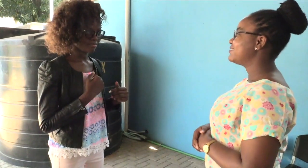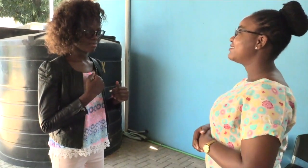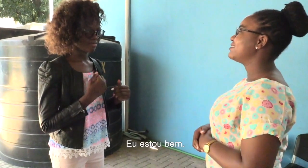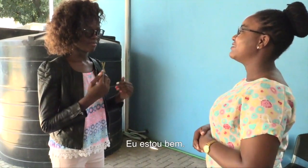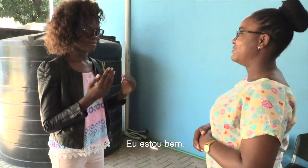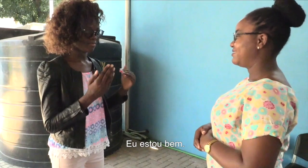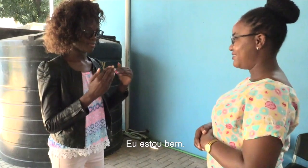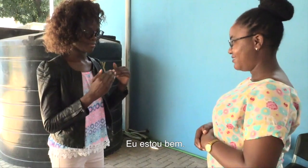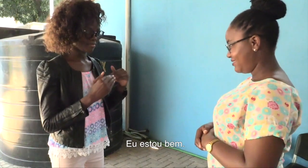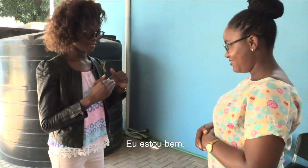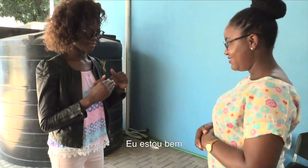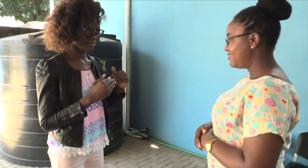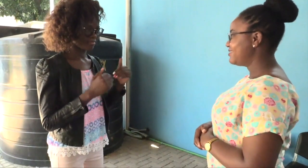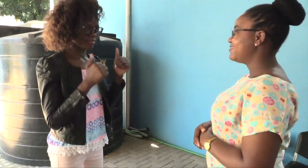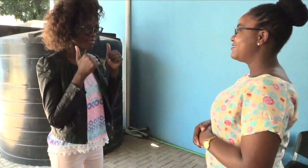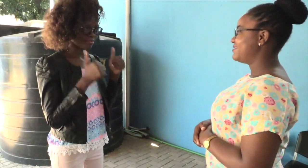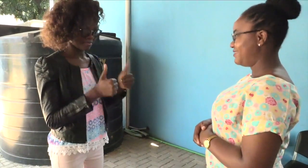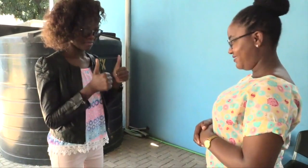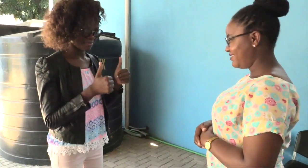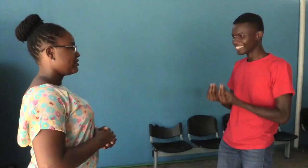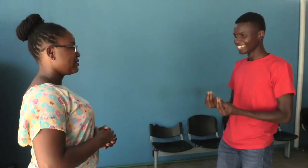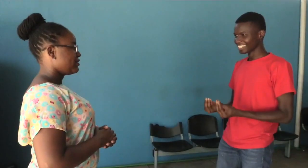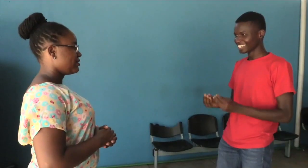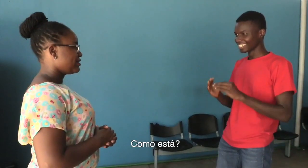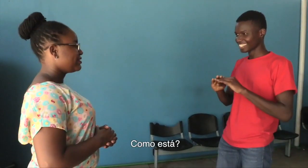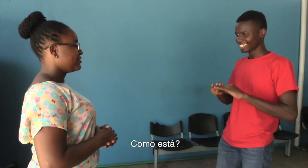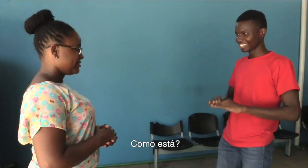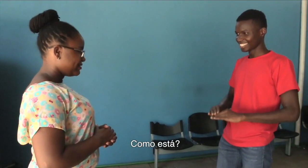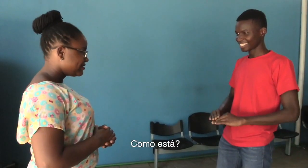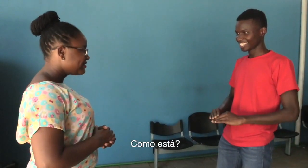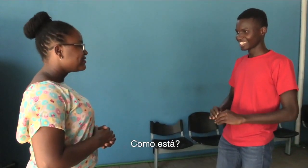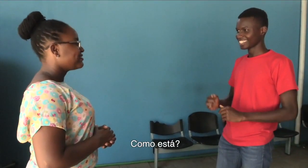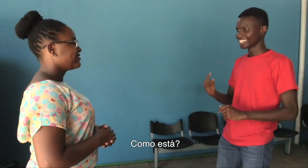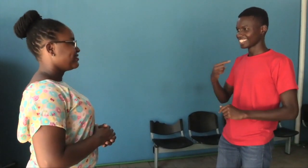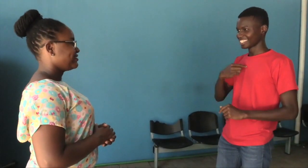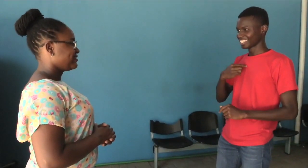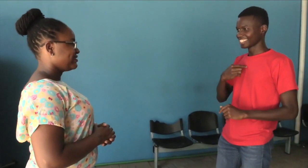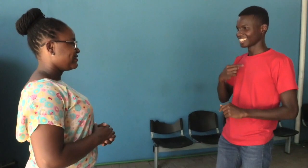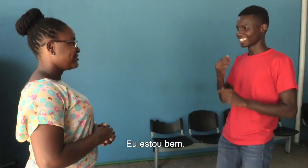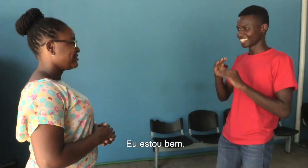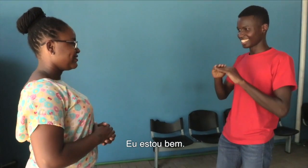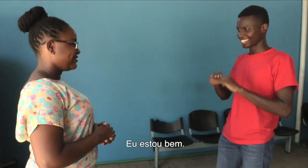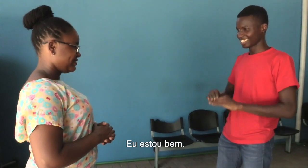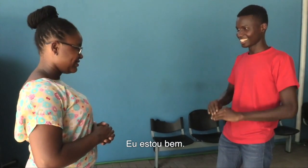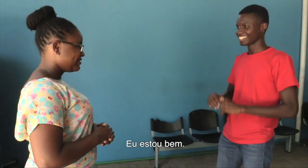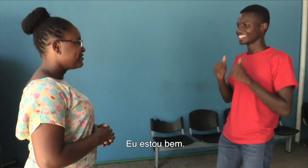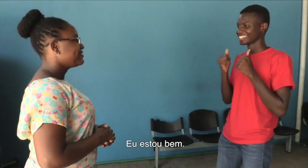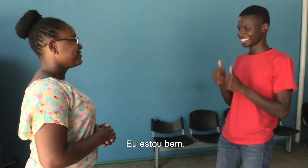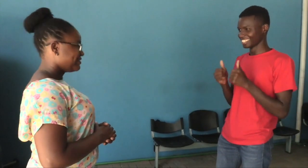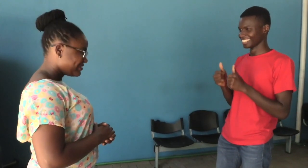eu estou bem como está eu estou bem